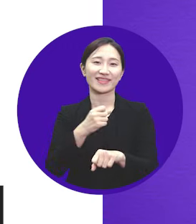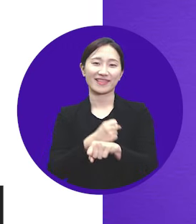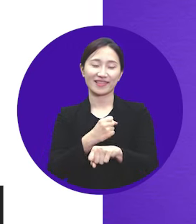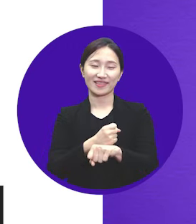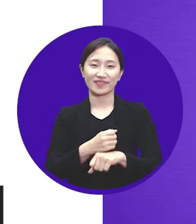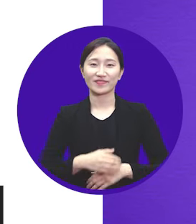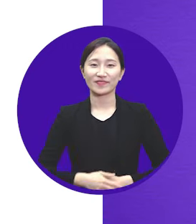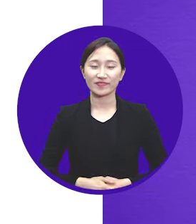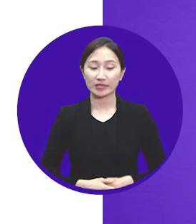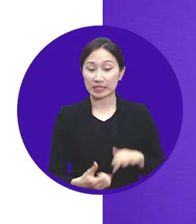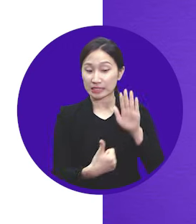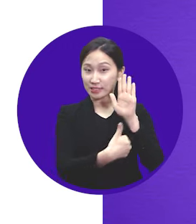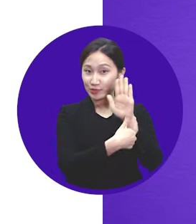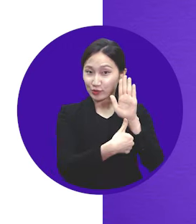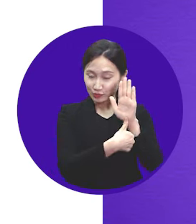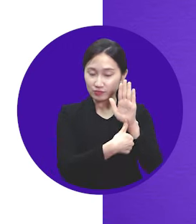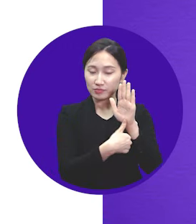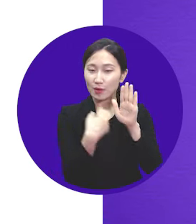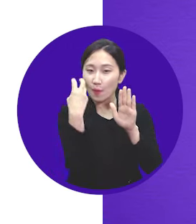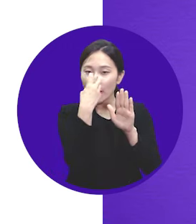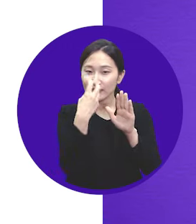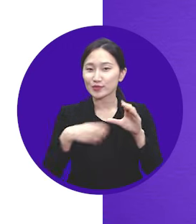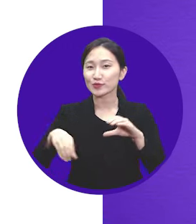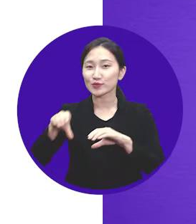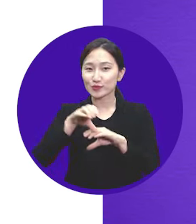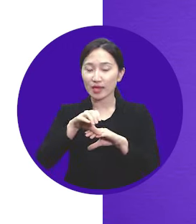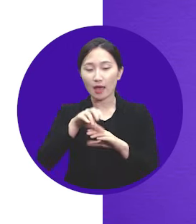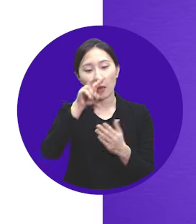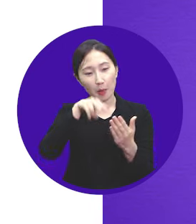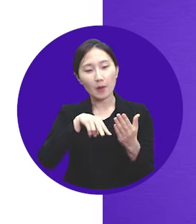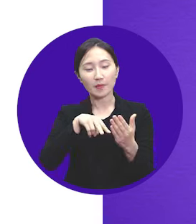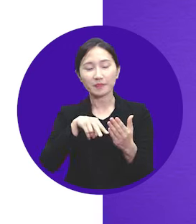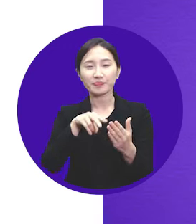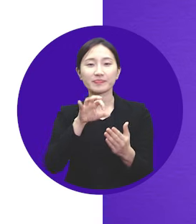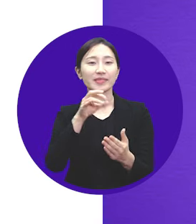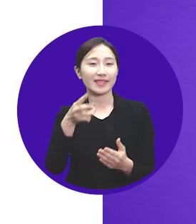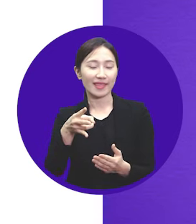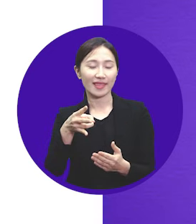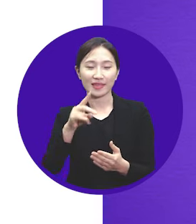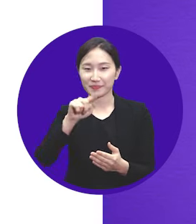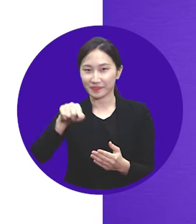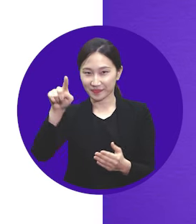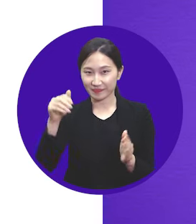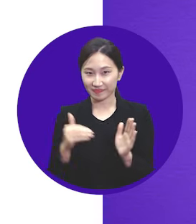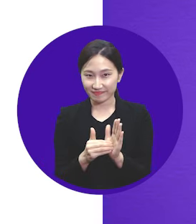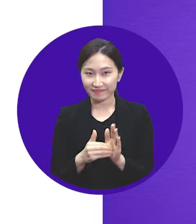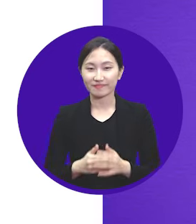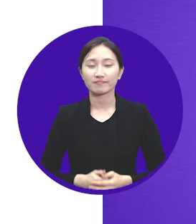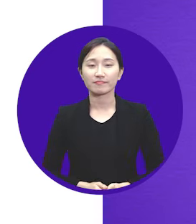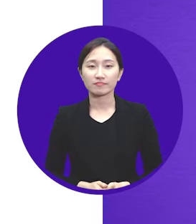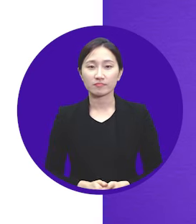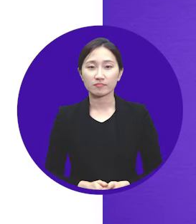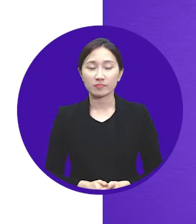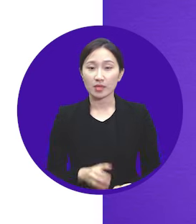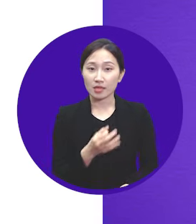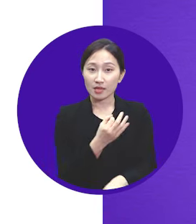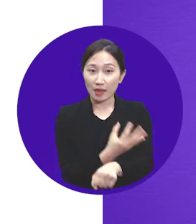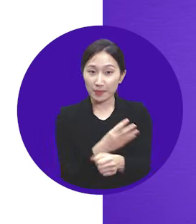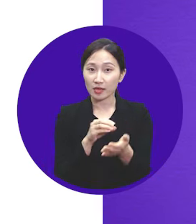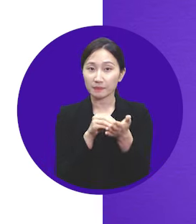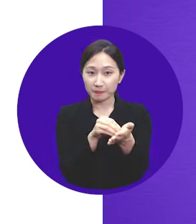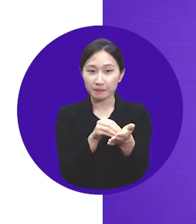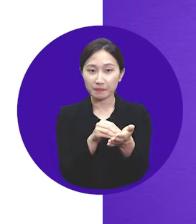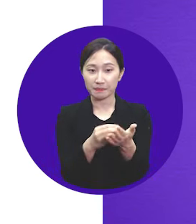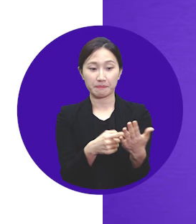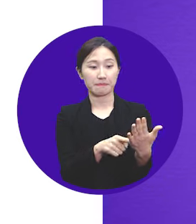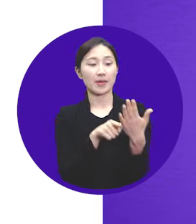등록을 눌러주신 다음 지문 인증 정보를 추가로 등록하시겠냐는 알림창에 예를 눌러줍니다. 간편 인증서가